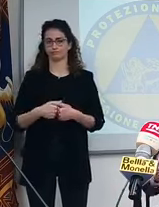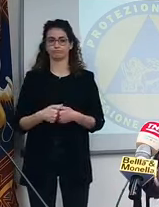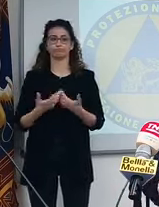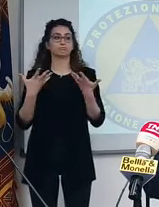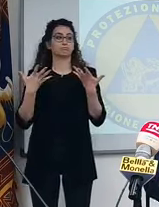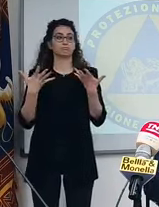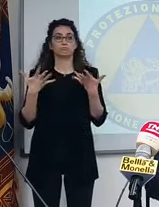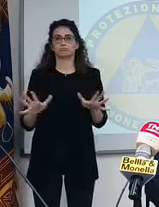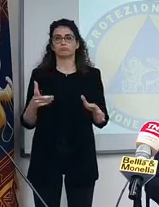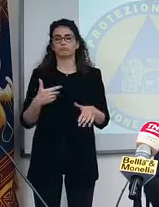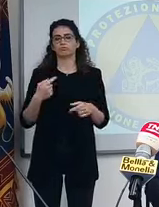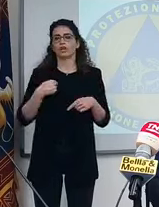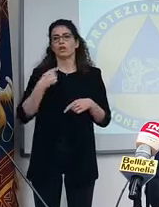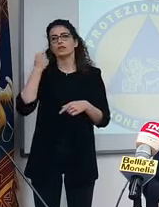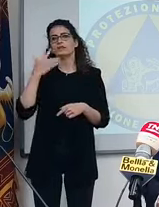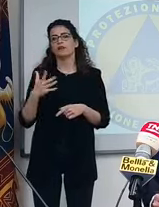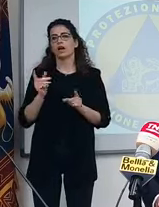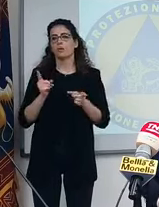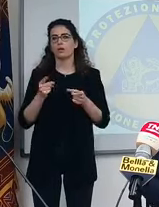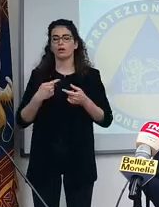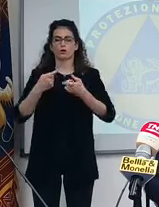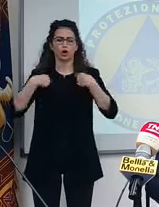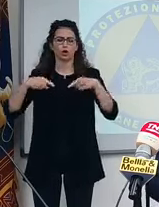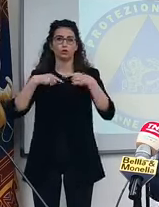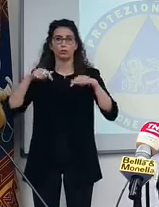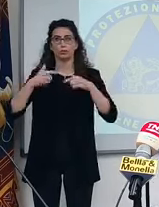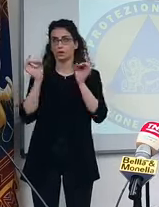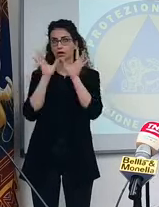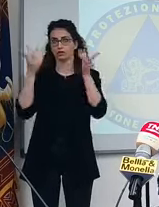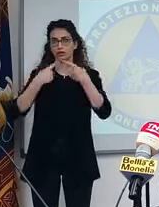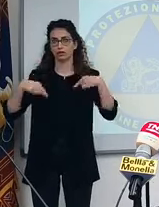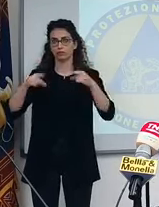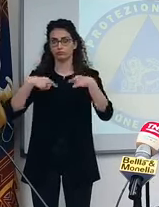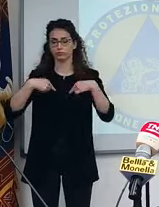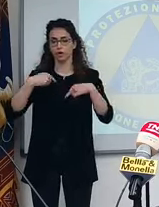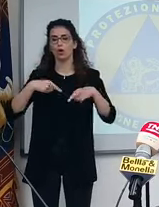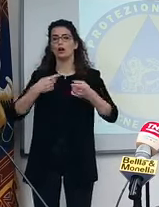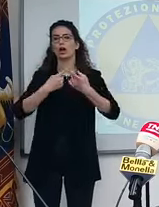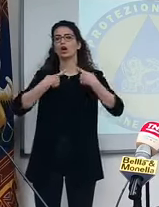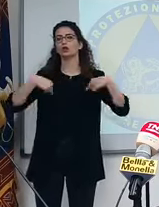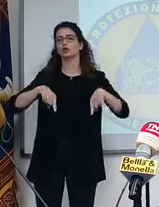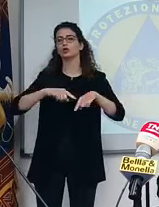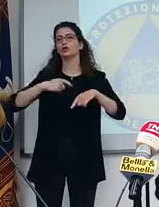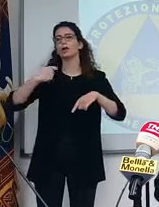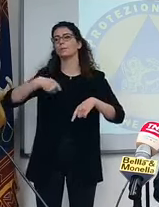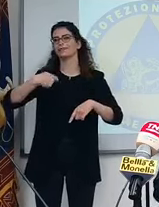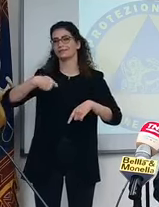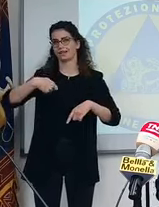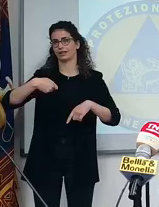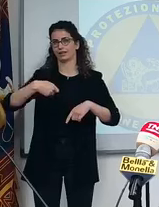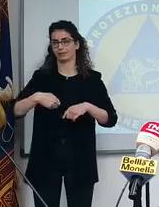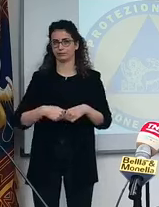Basta, adesso voi sapete, noi abbiamo fatto un sacco di riunioni anche stamattina, in corso una riunione dei presidenti.